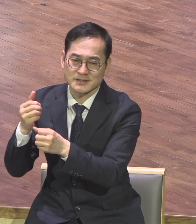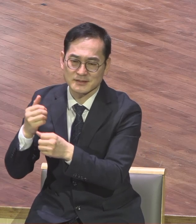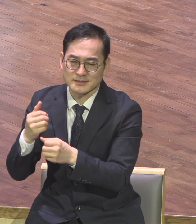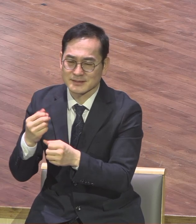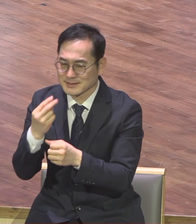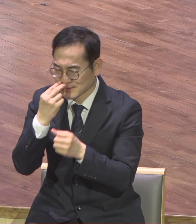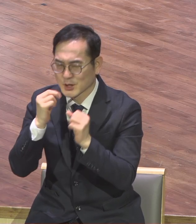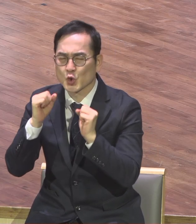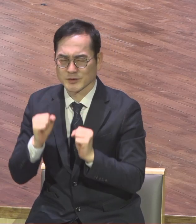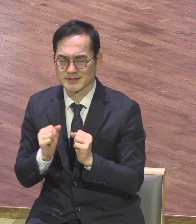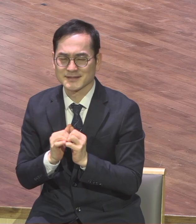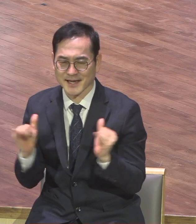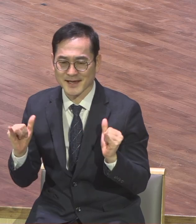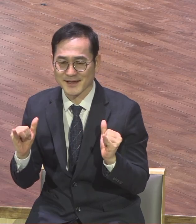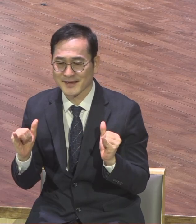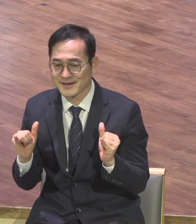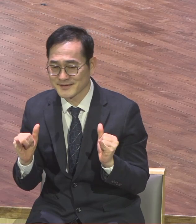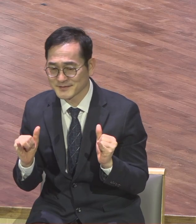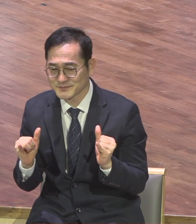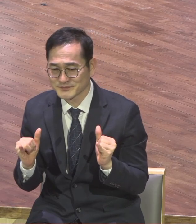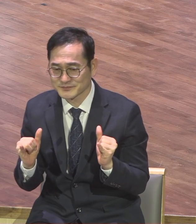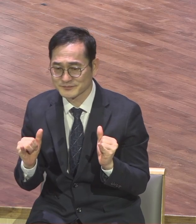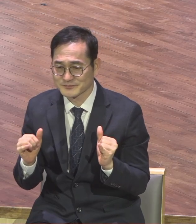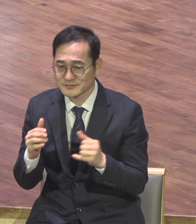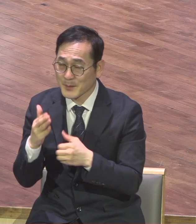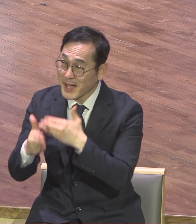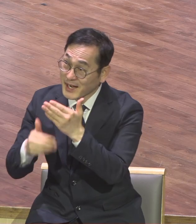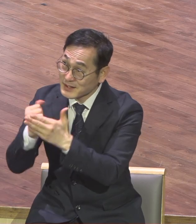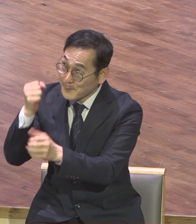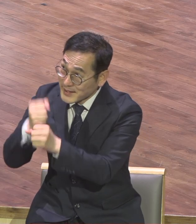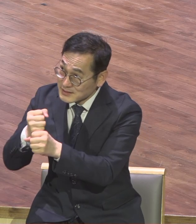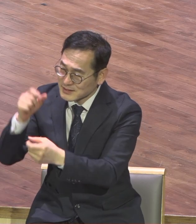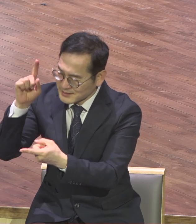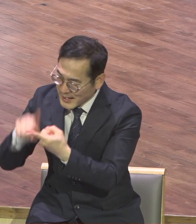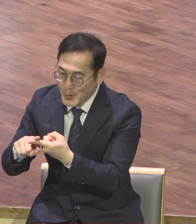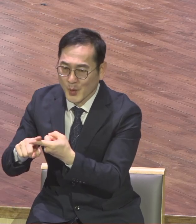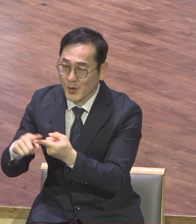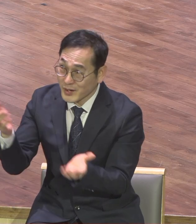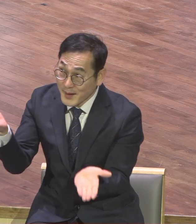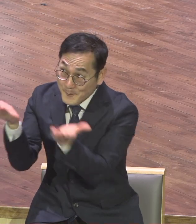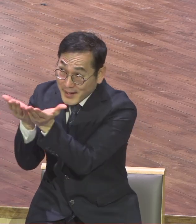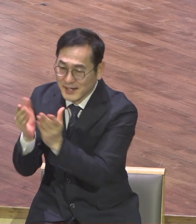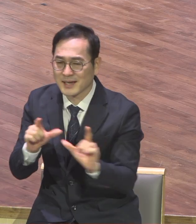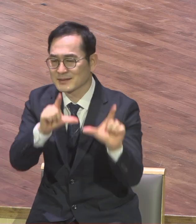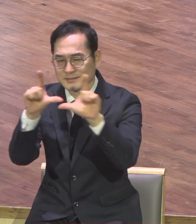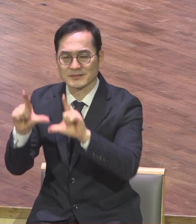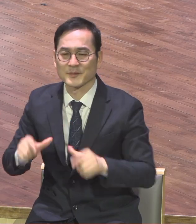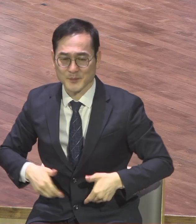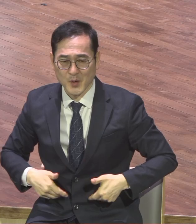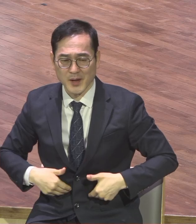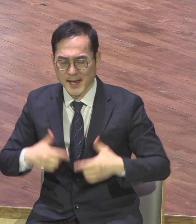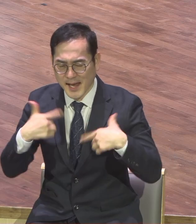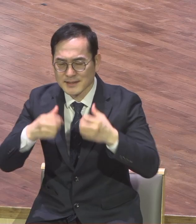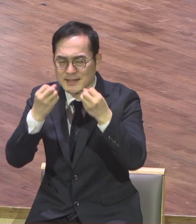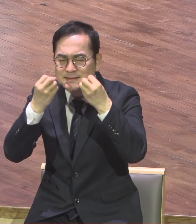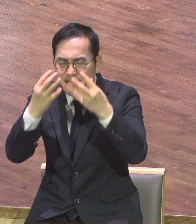거기에 걸맞는 그런 삶을 살아야 됩니다 날마다 새롭게 어디를 가든 영적